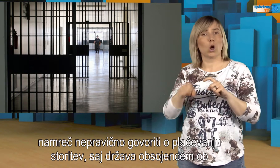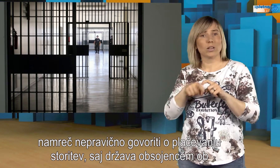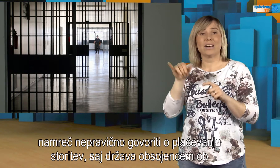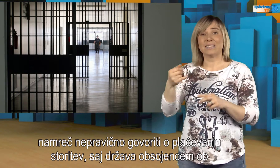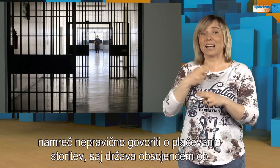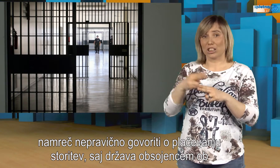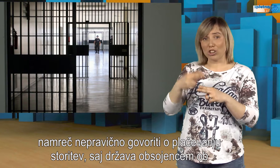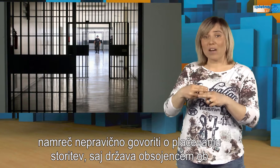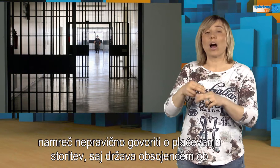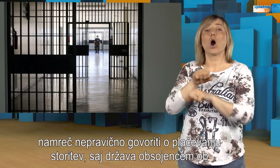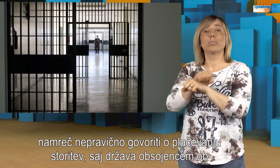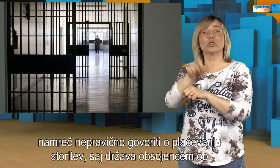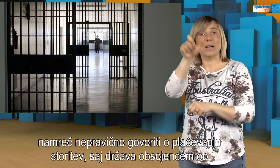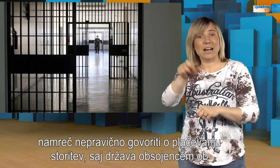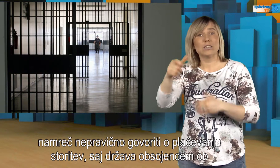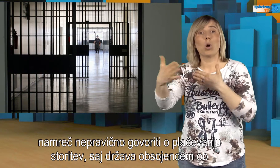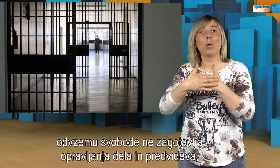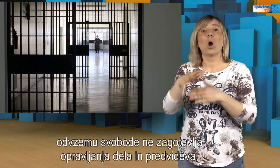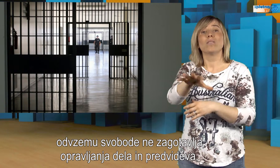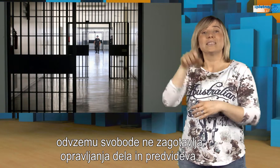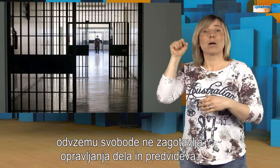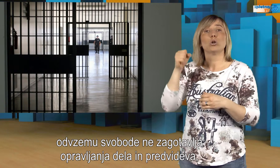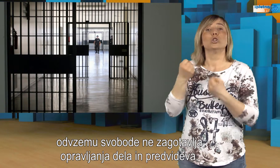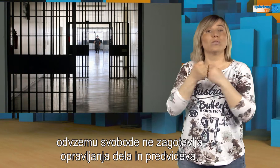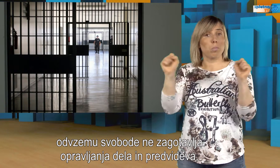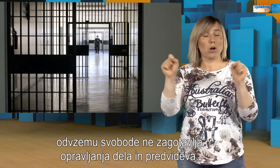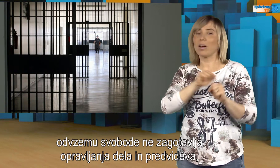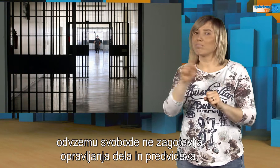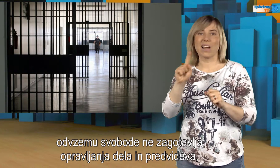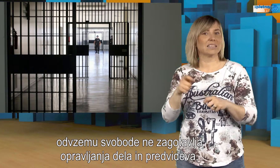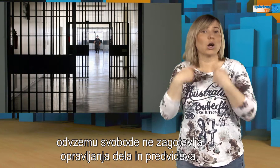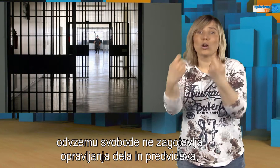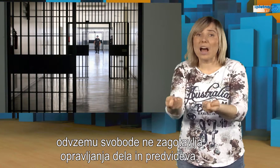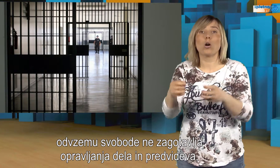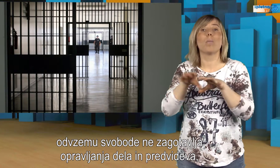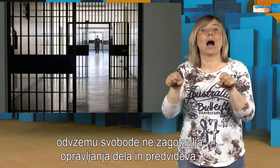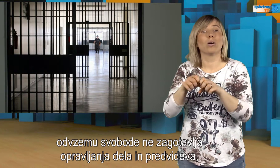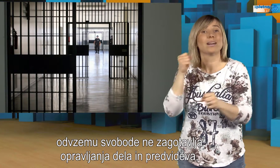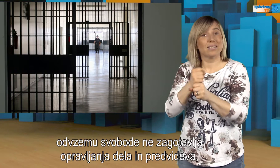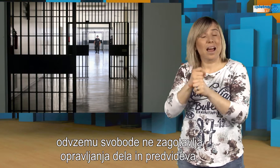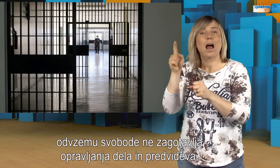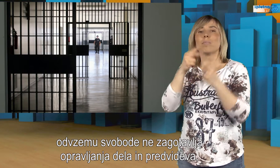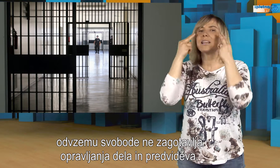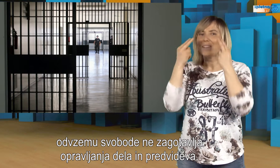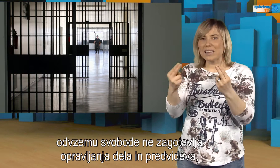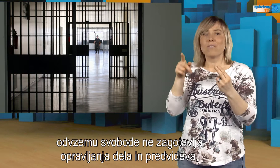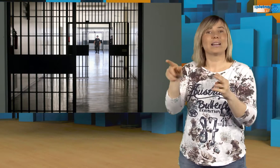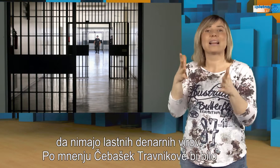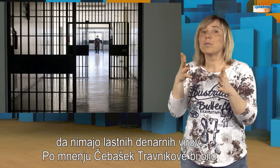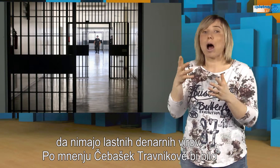saj država obsojencem ob zemu svobode ne zagotavlja opravljanja dela in predvideva, da nimajo lastnih denarnih